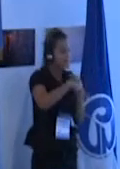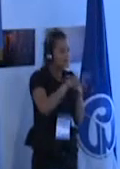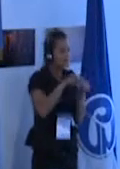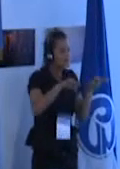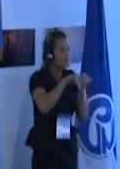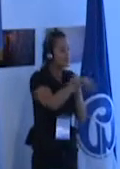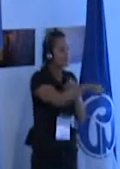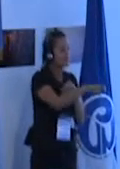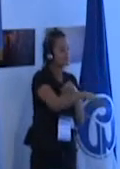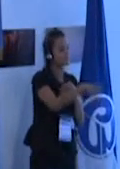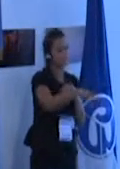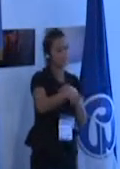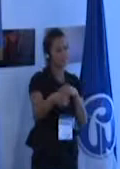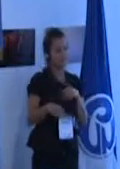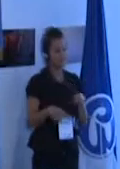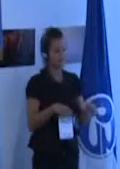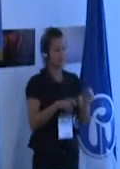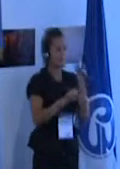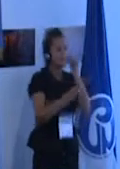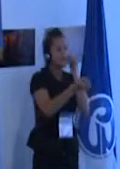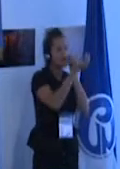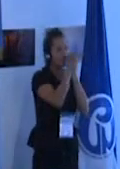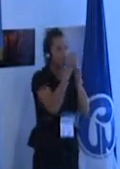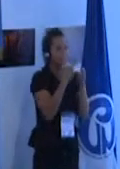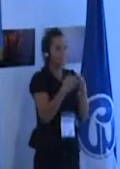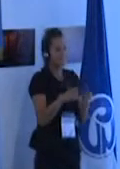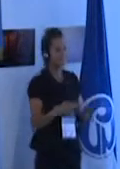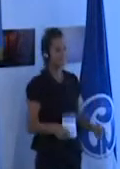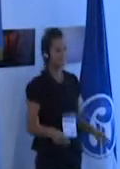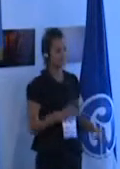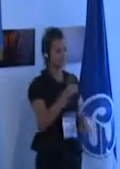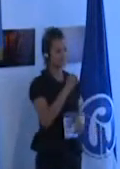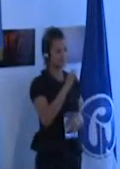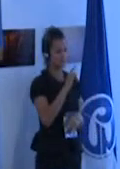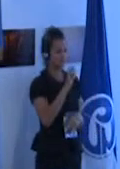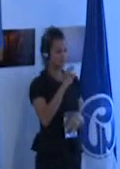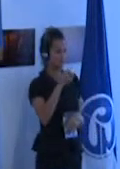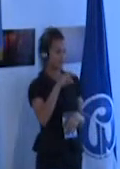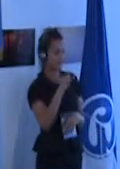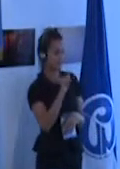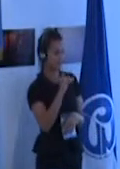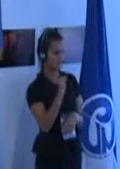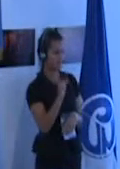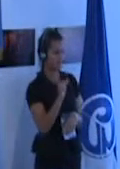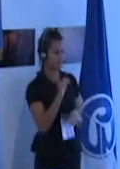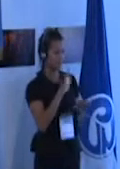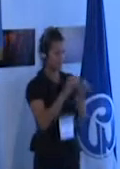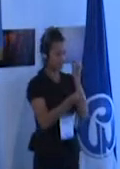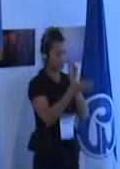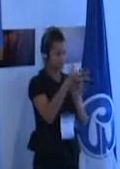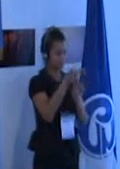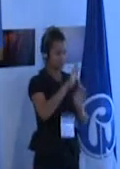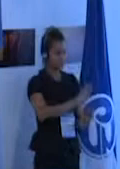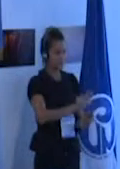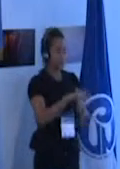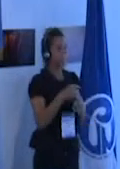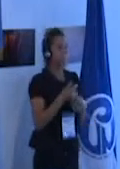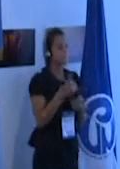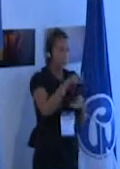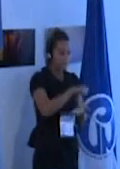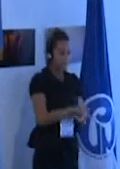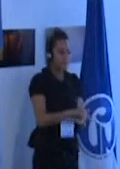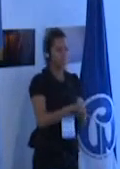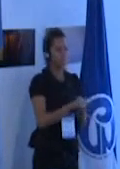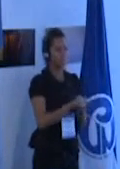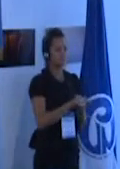de los niños y la pedagogía es diferenciada entonces en este caso la escuela